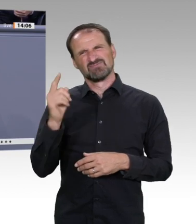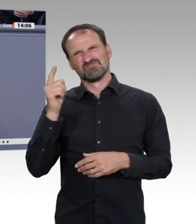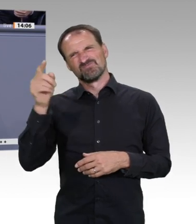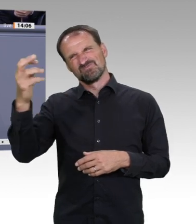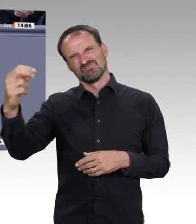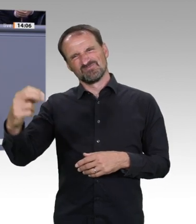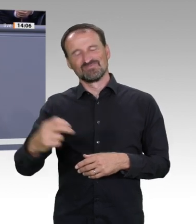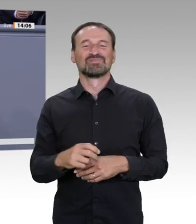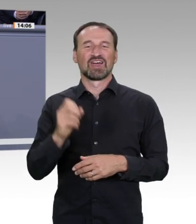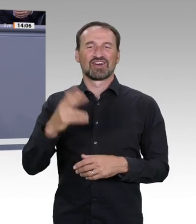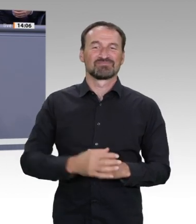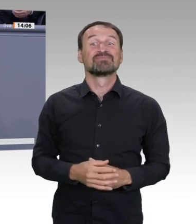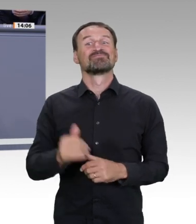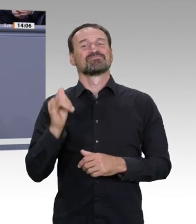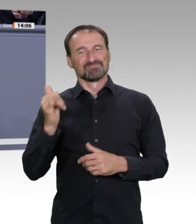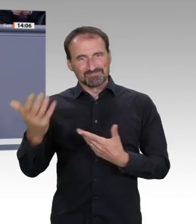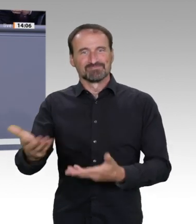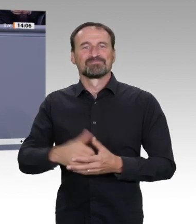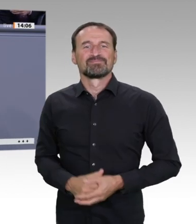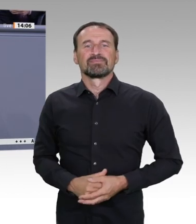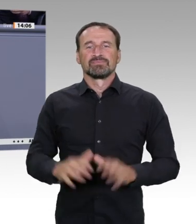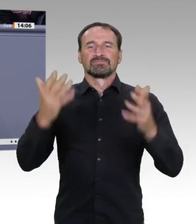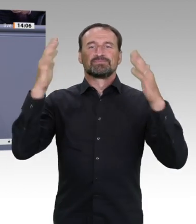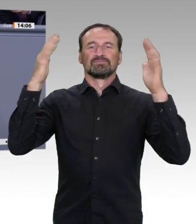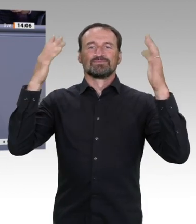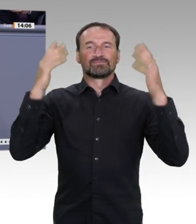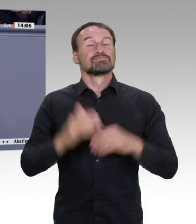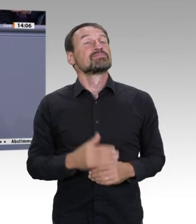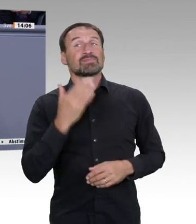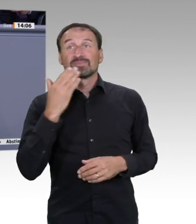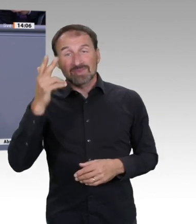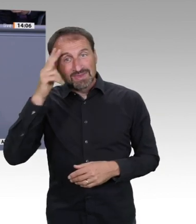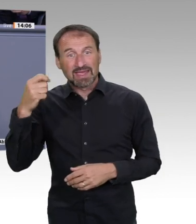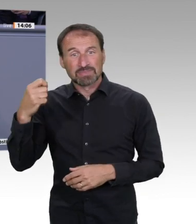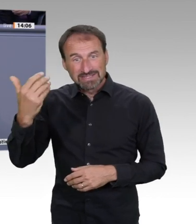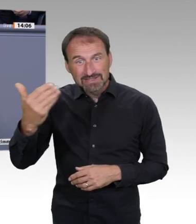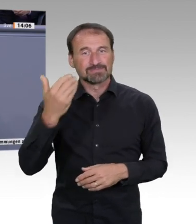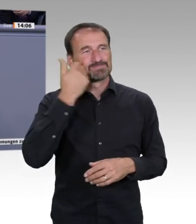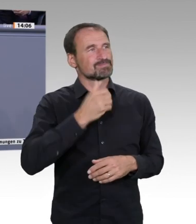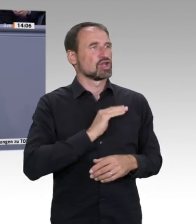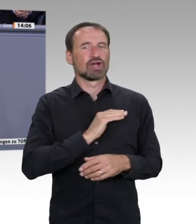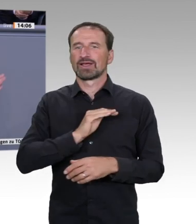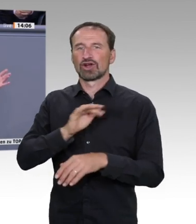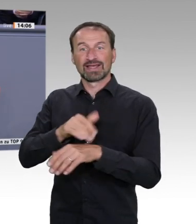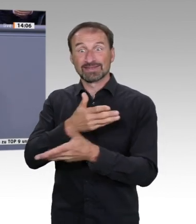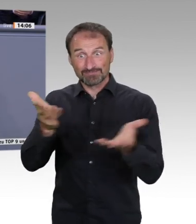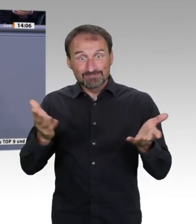gestalten und die FDP ökologisch digital. Die AfD will alles Mögliche, nur die Linken